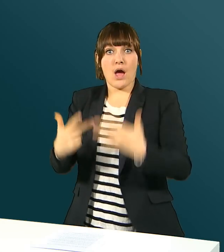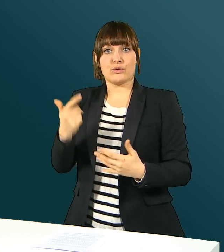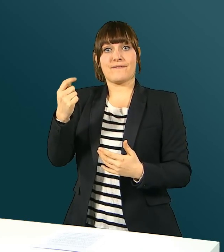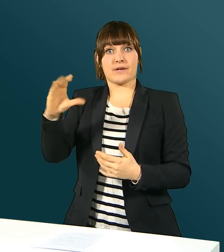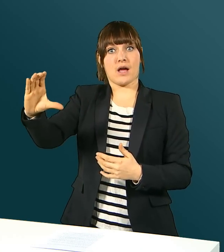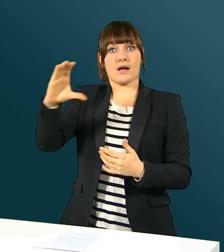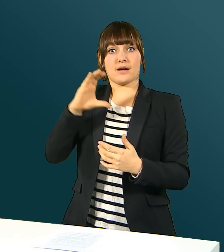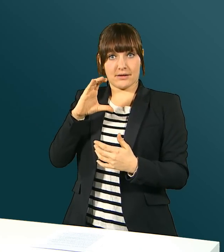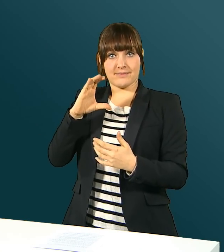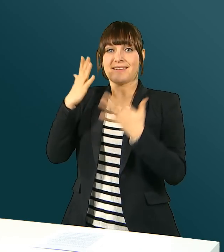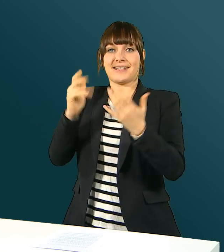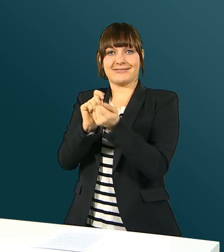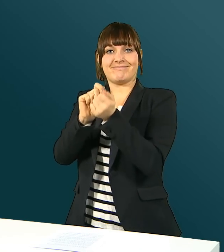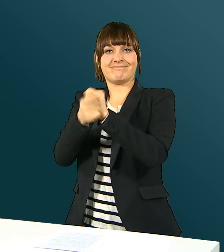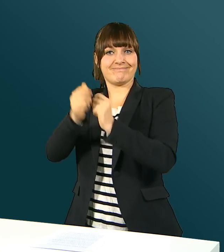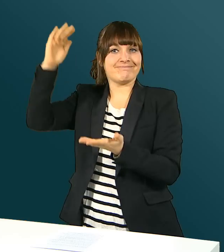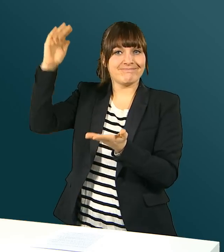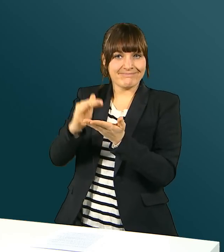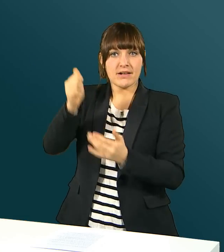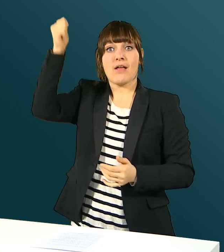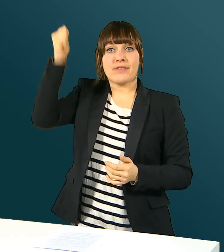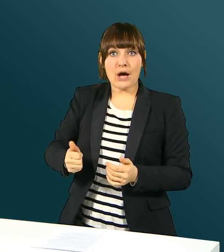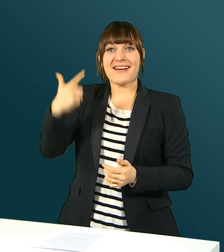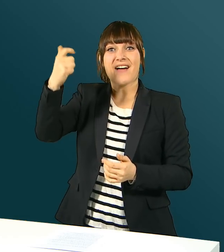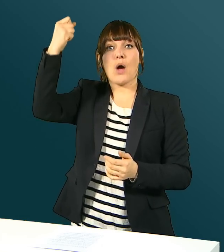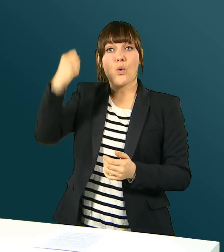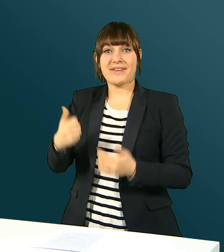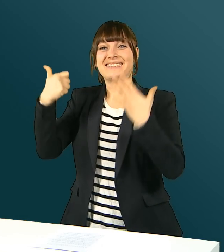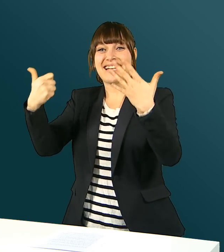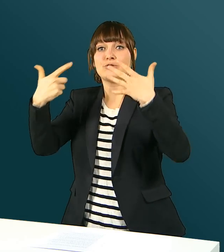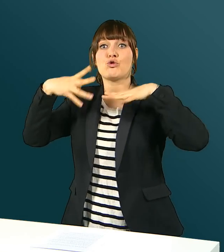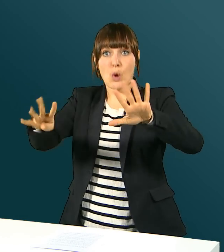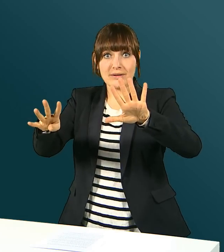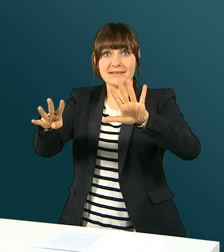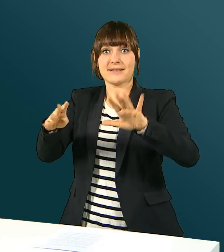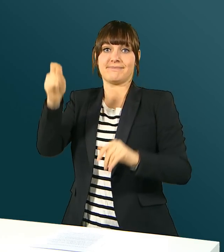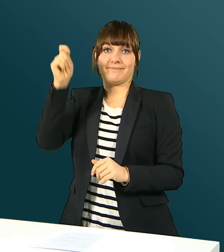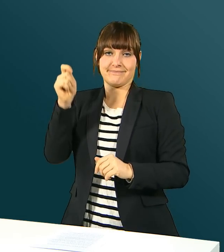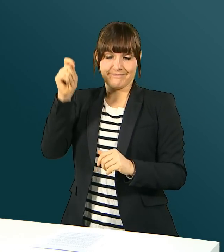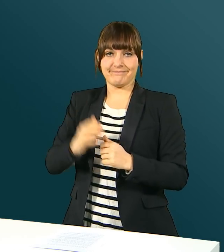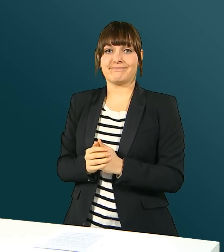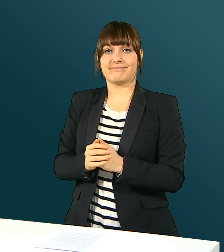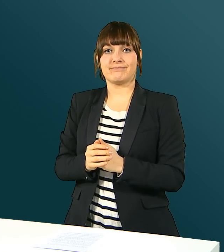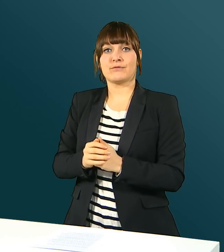von 1'800 Franken erhalten sie nun noch 1'296 Franken. Die